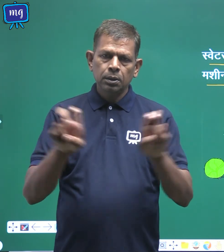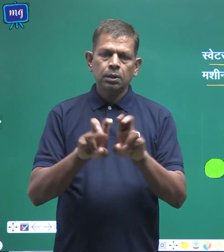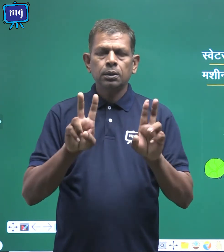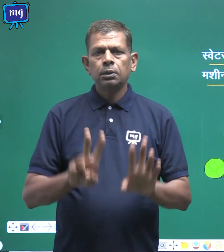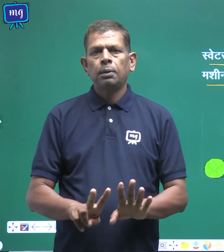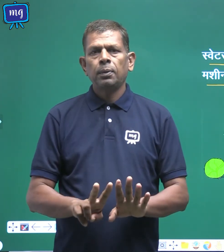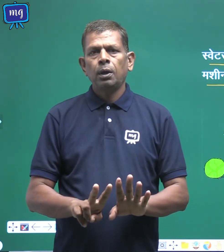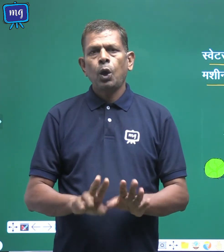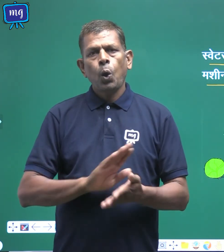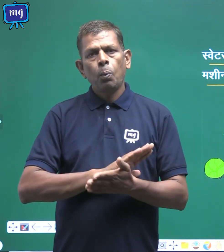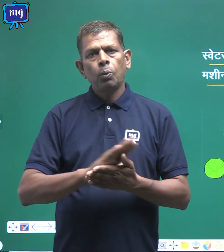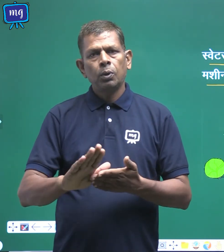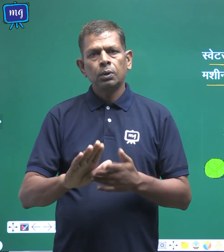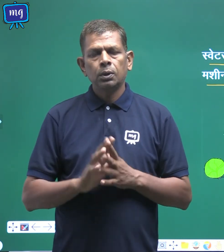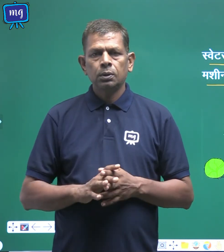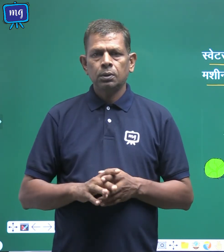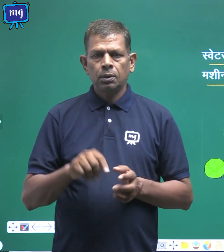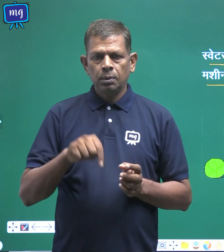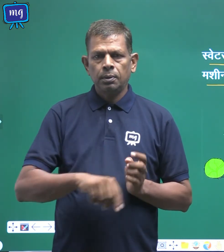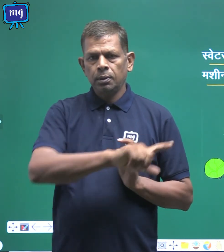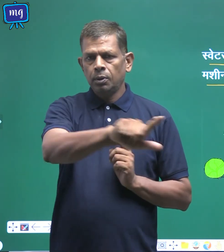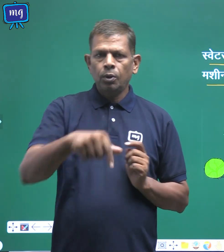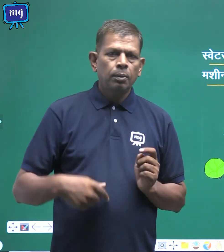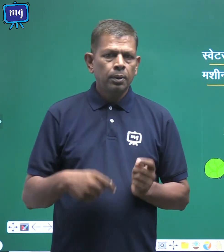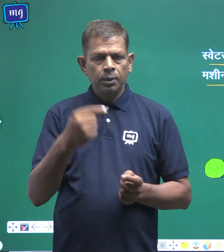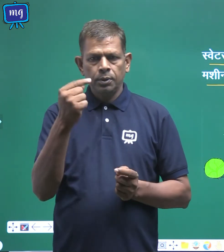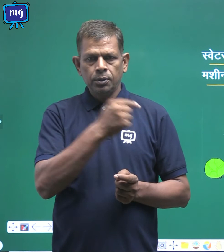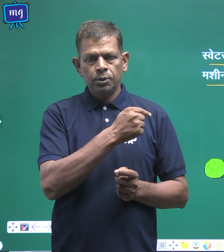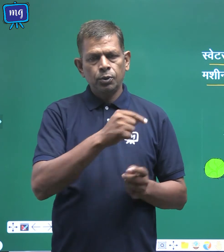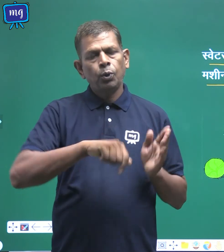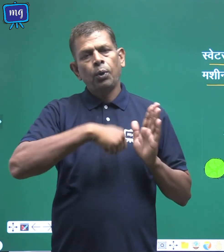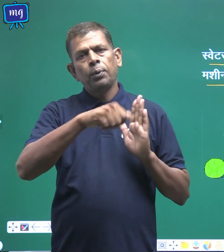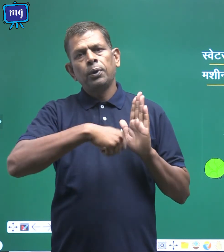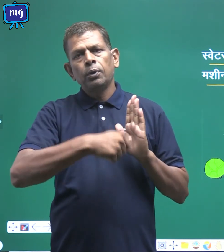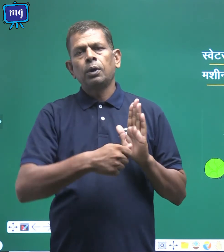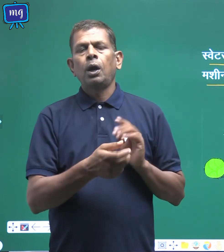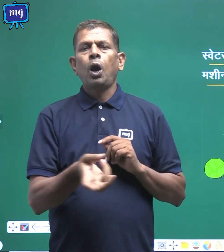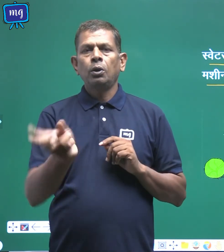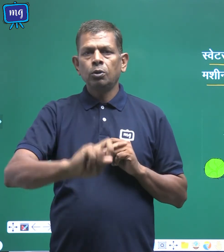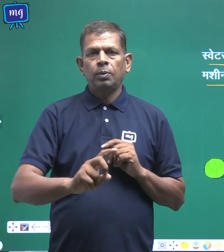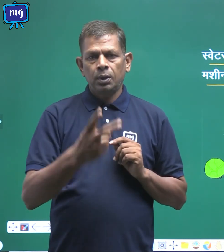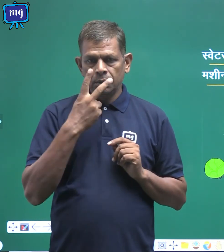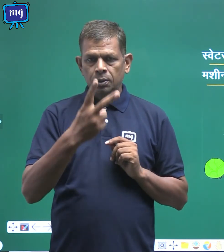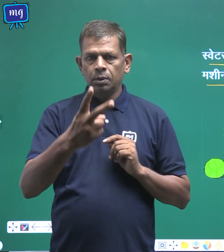अब आप इस वीडियो को दुबारा देखना